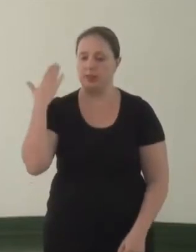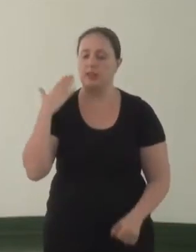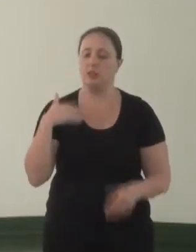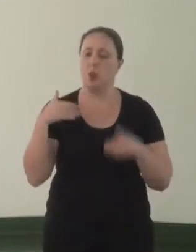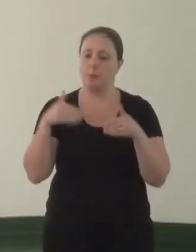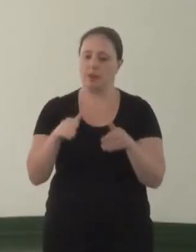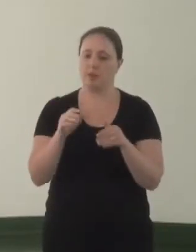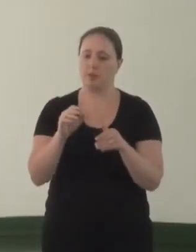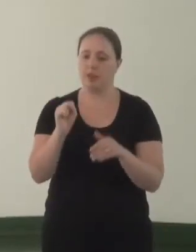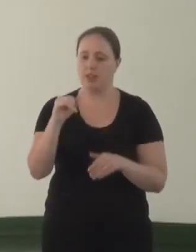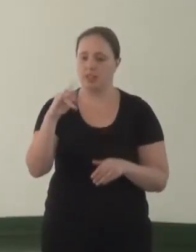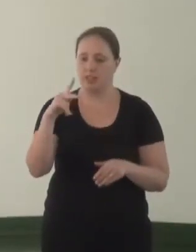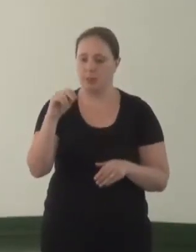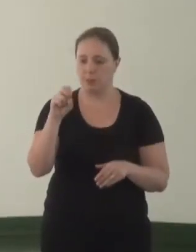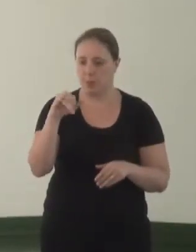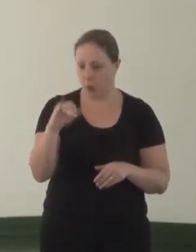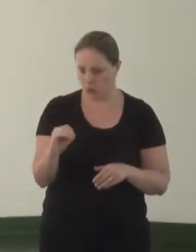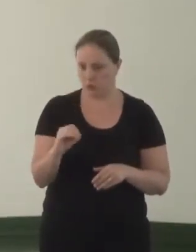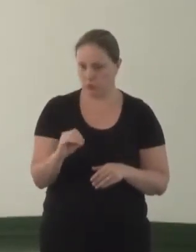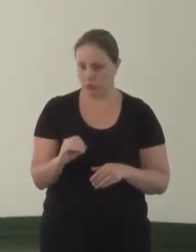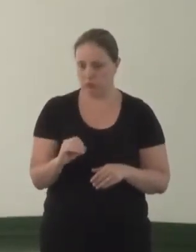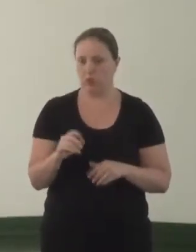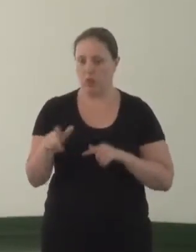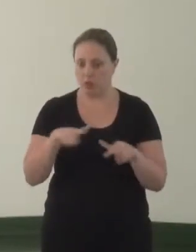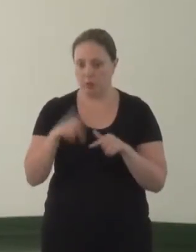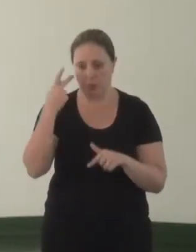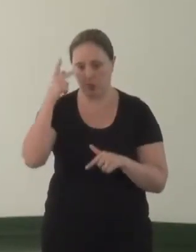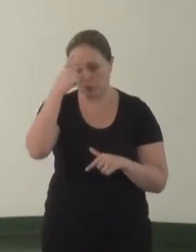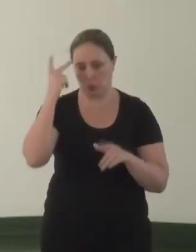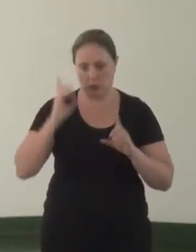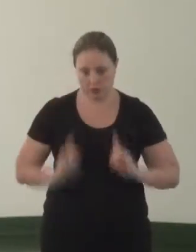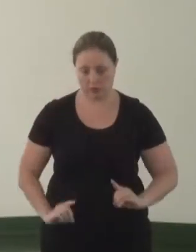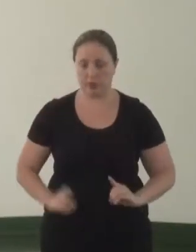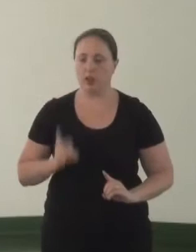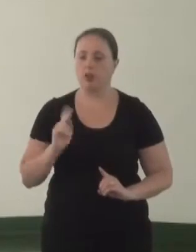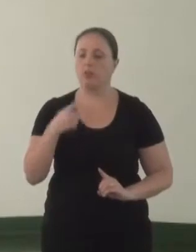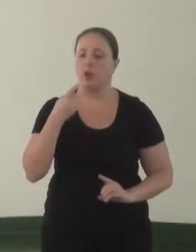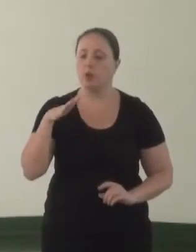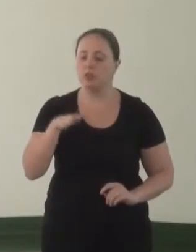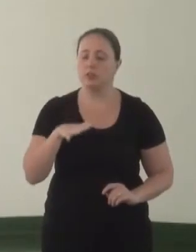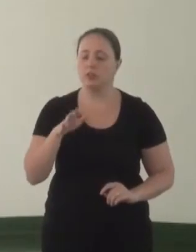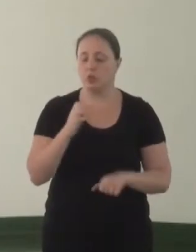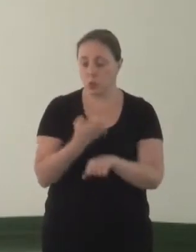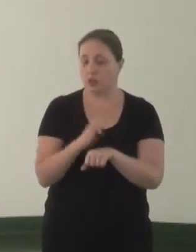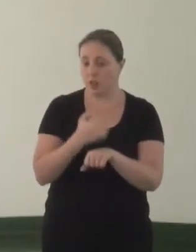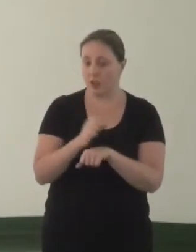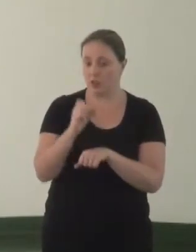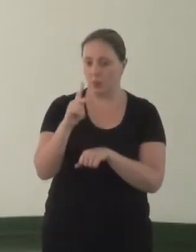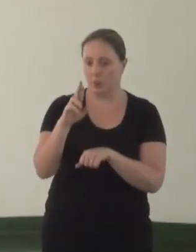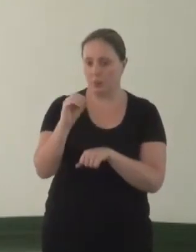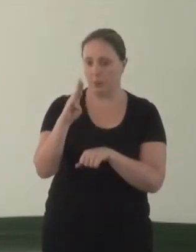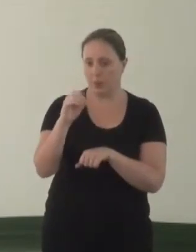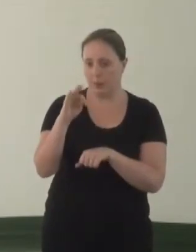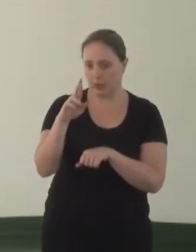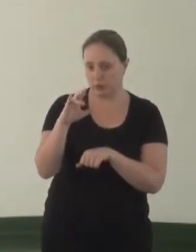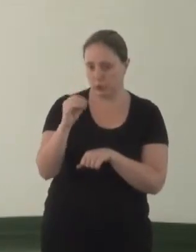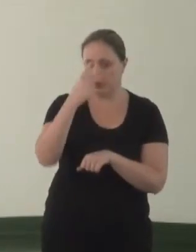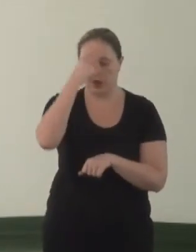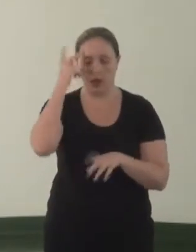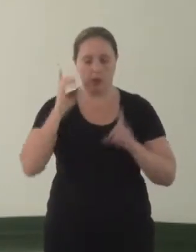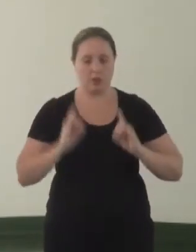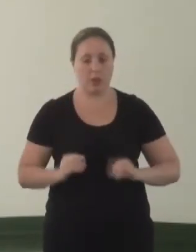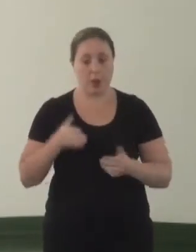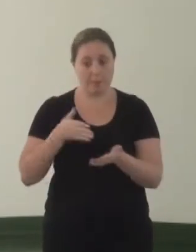Brasília, Mercado de Trabalho e Pessoas com Deficiência, e foi colocado muito a questão do estágio probatório. Pessoas com deficiência passam no concurso